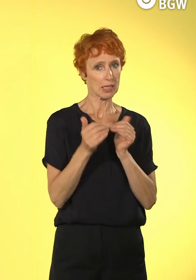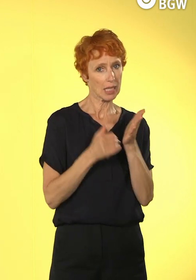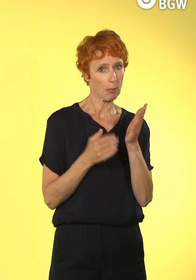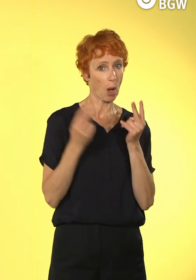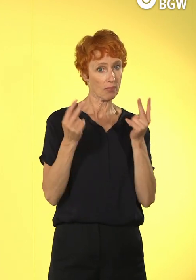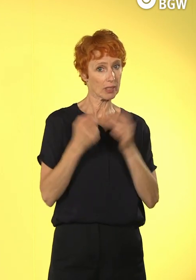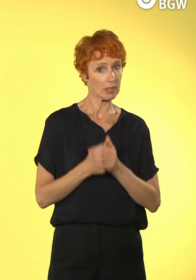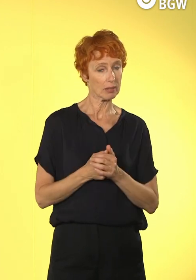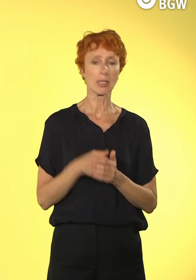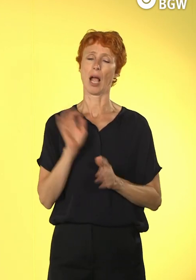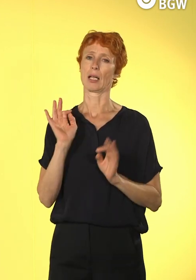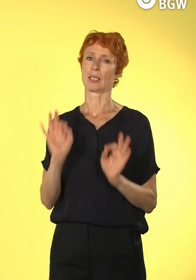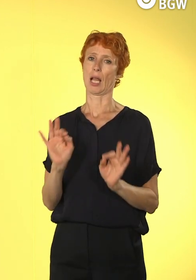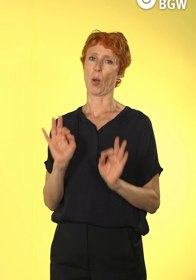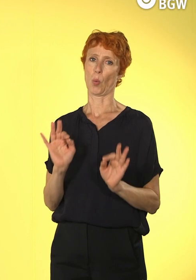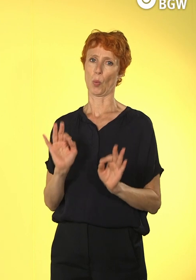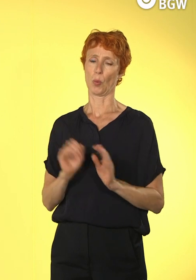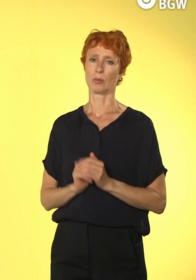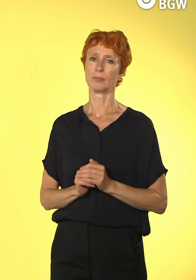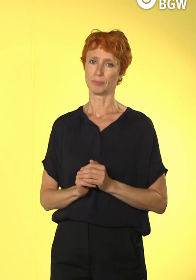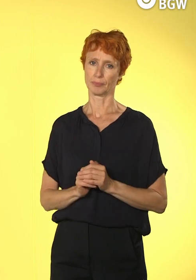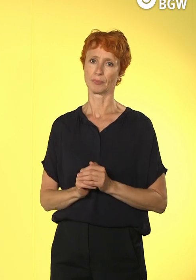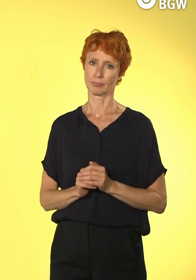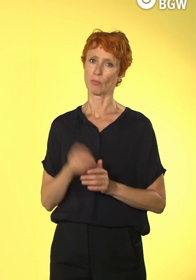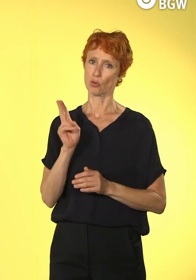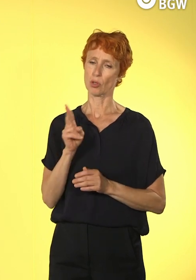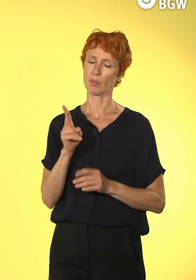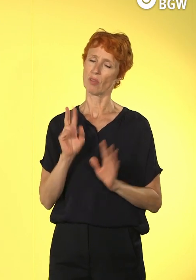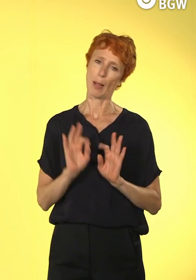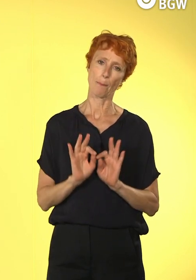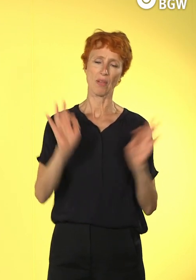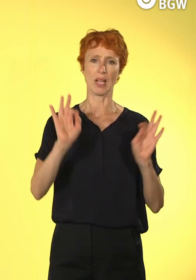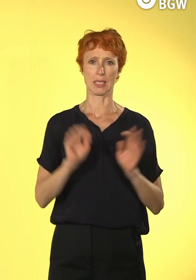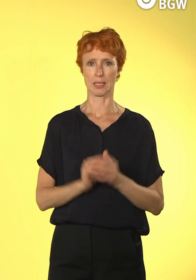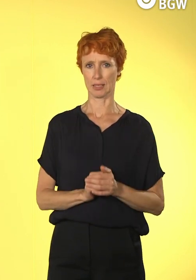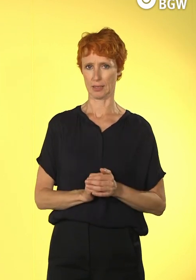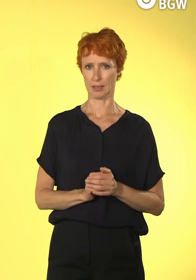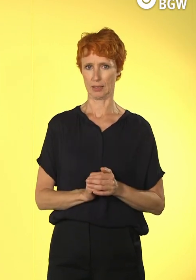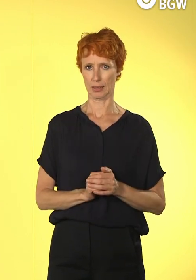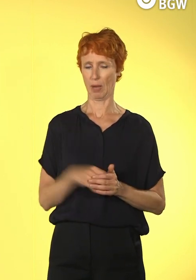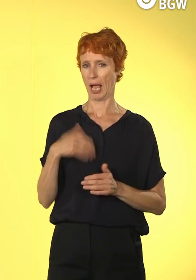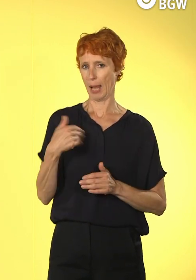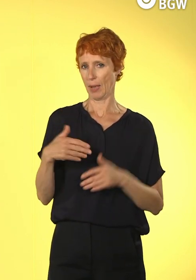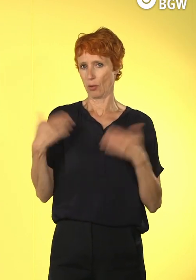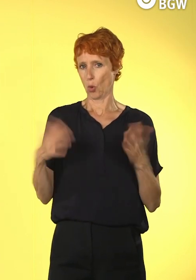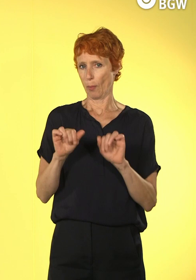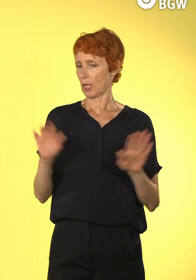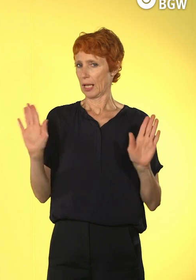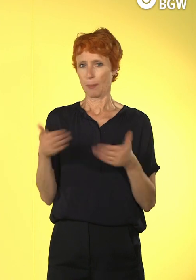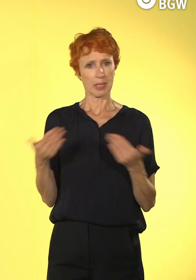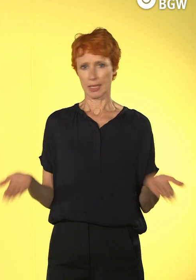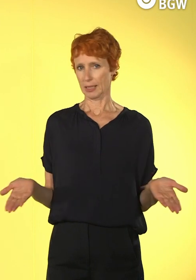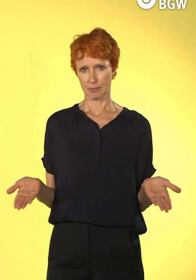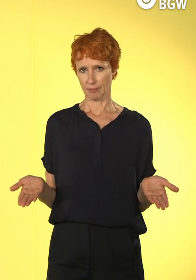Das ist natürlich dann, das wäre der Königsweg, den wir aber nicht immer haben und deswegen ist es